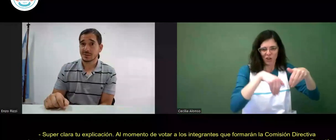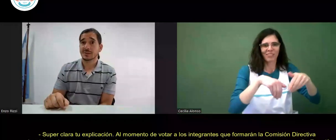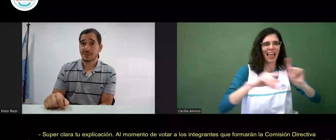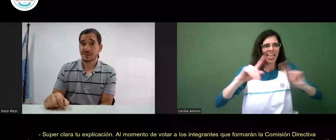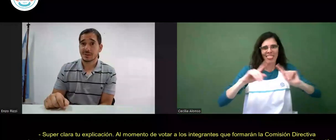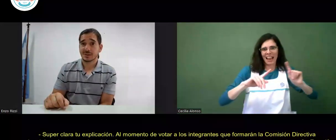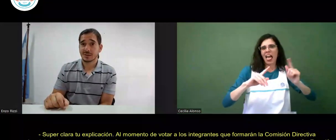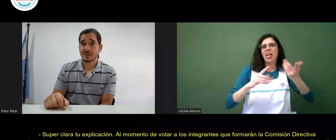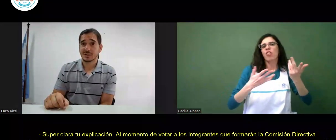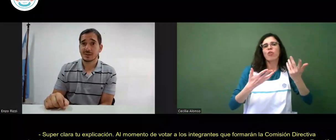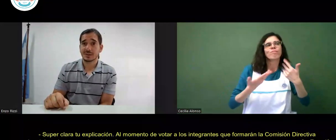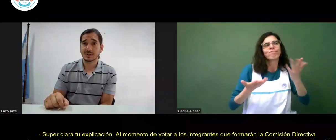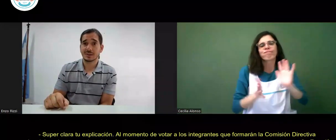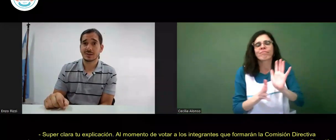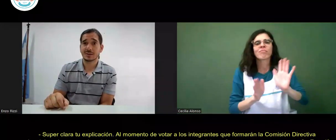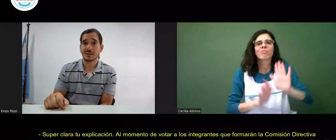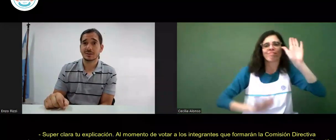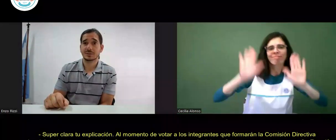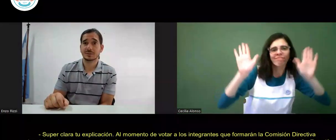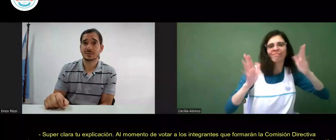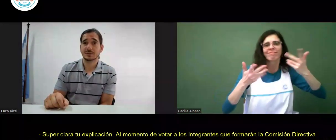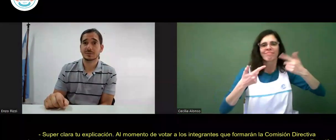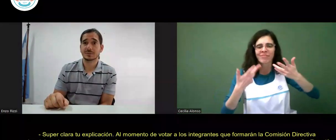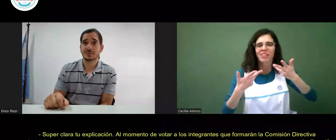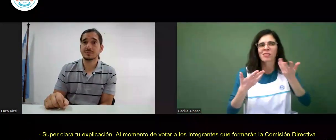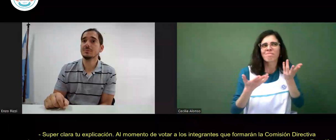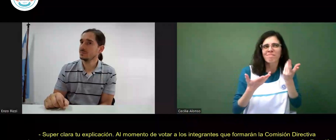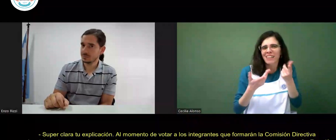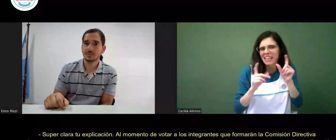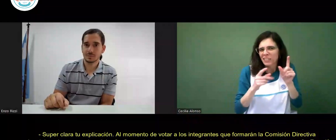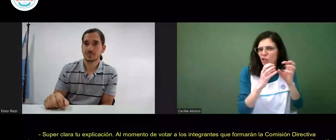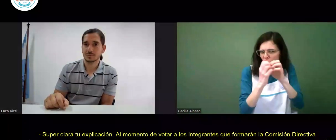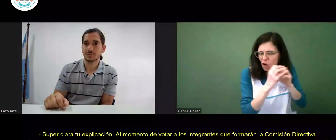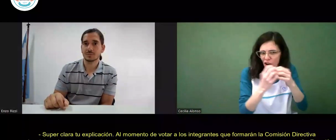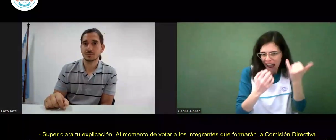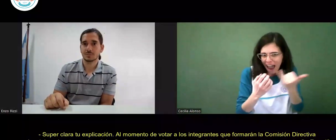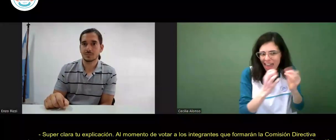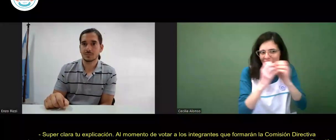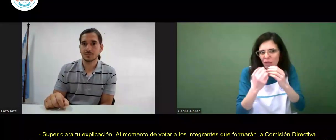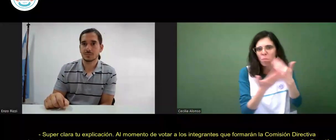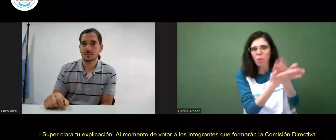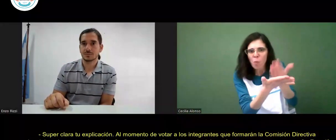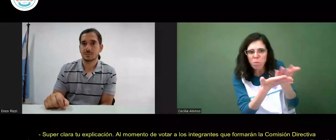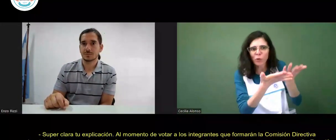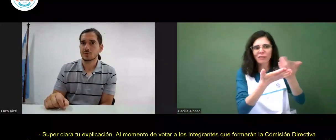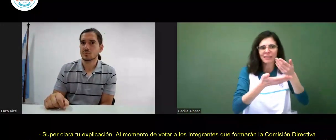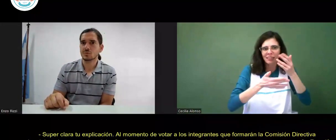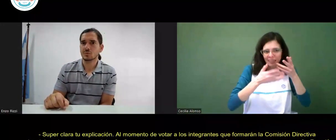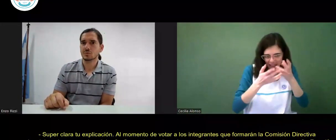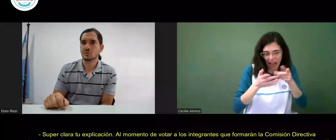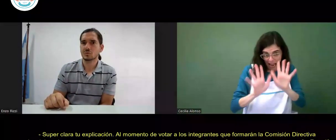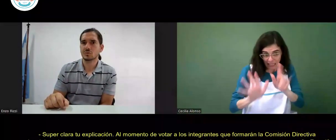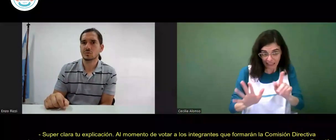los delegados toman la palabra se producen discusiones o debates se presentan propuestas